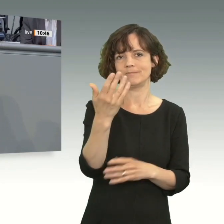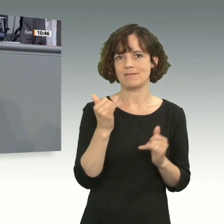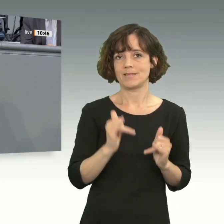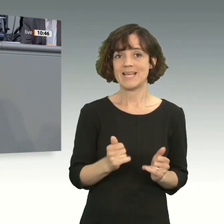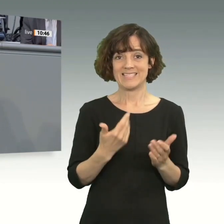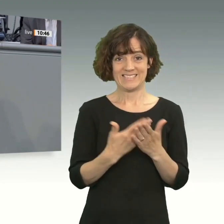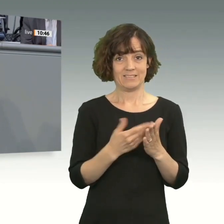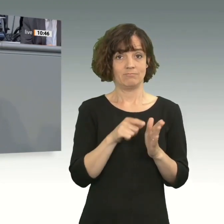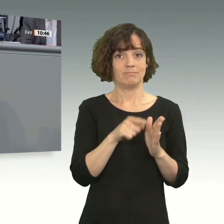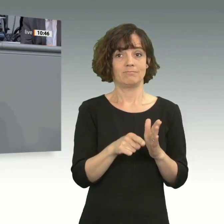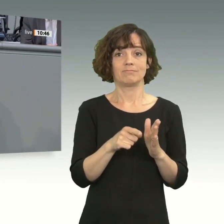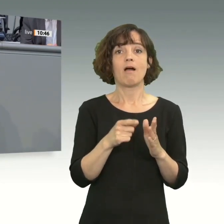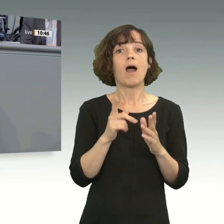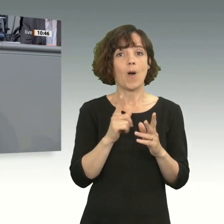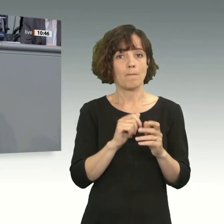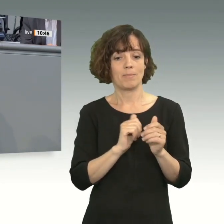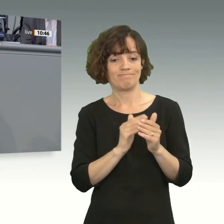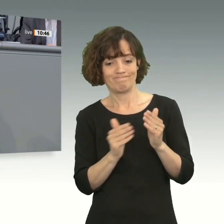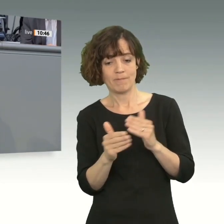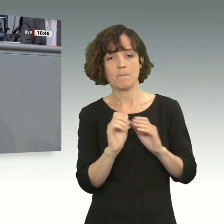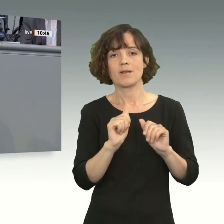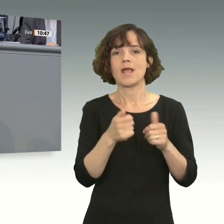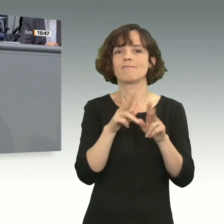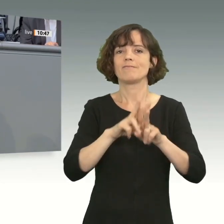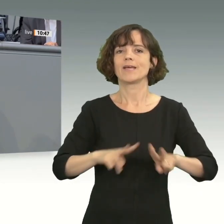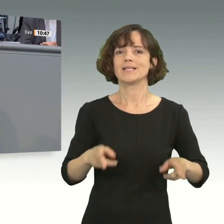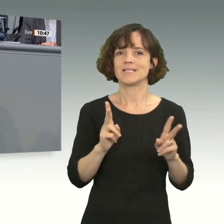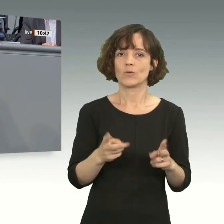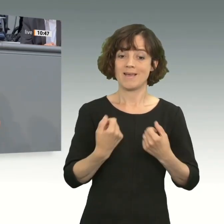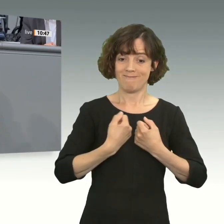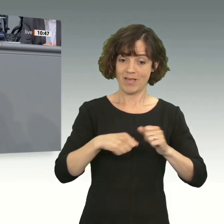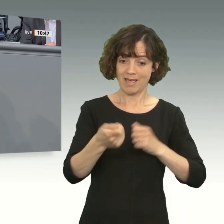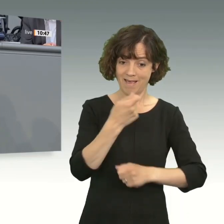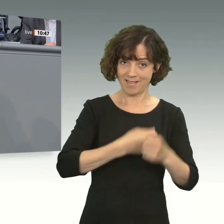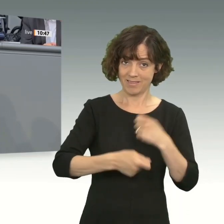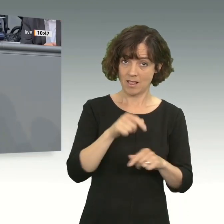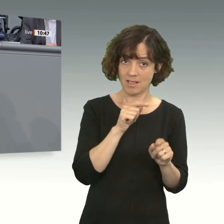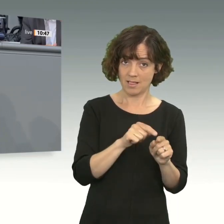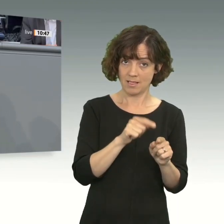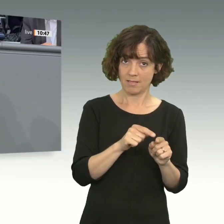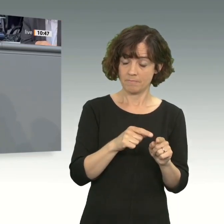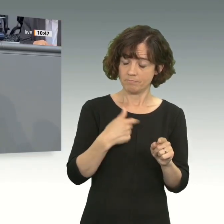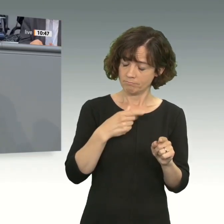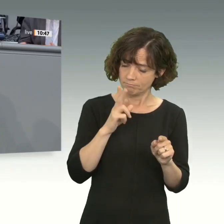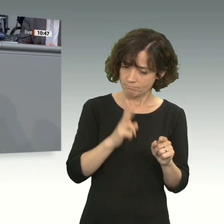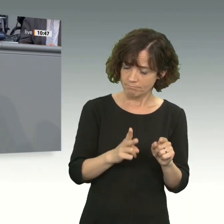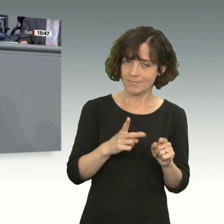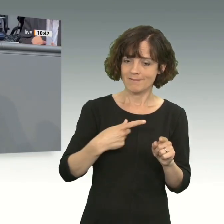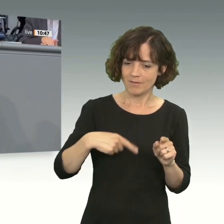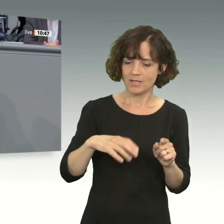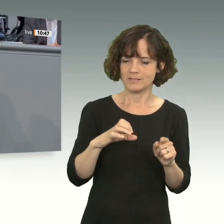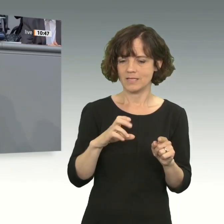Und das kann zur Friedenssicherung beitragen. Freihandel kann, und da sind wir wirklich als